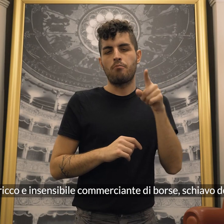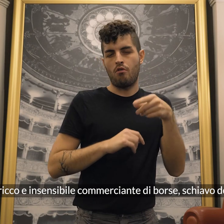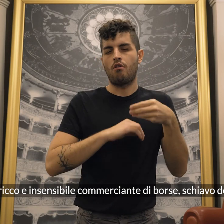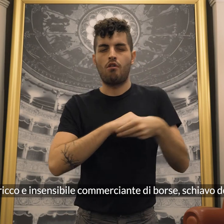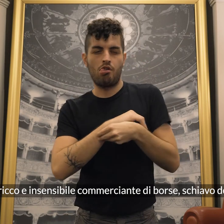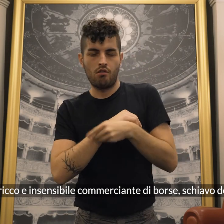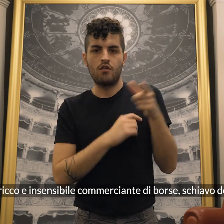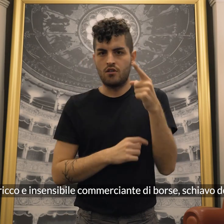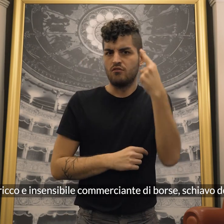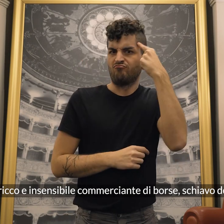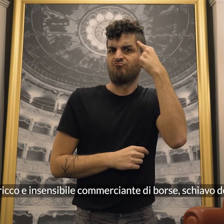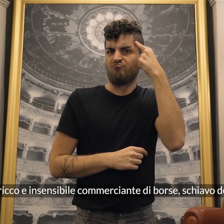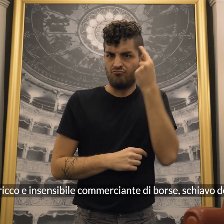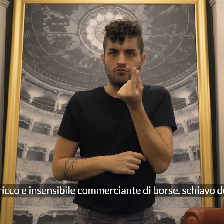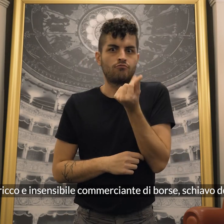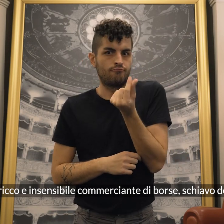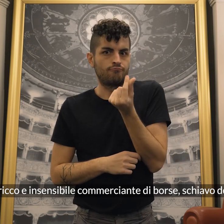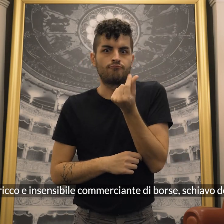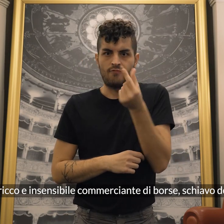borse, schiavo del denaro.